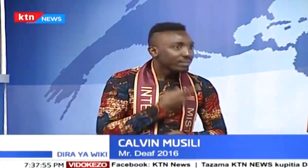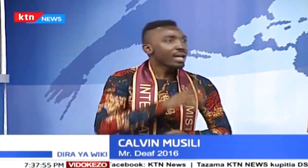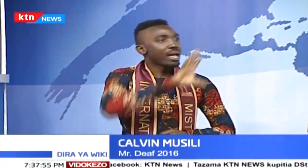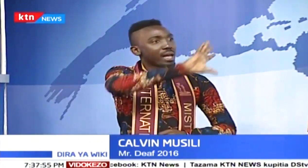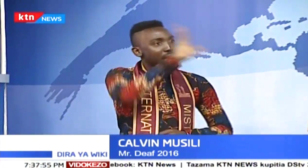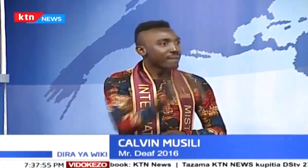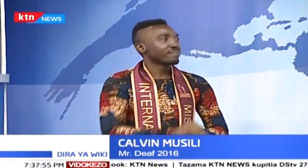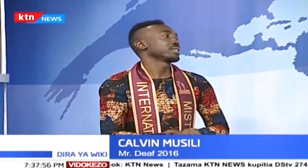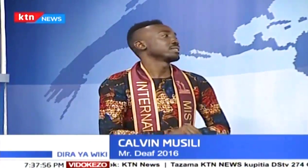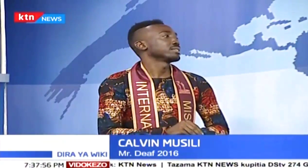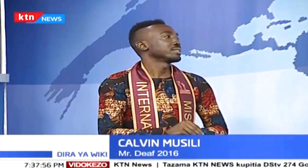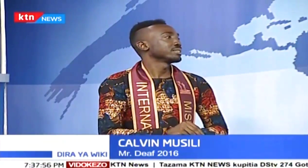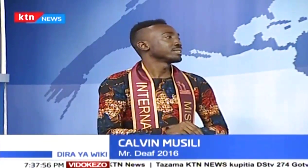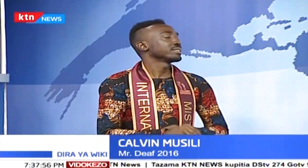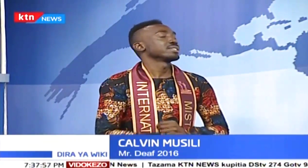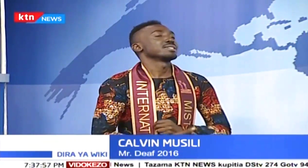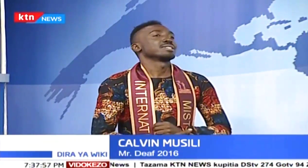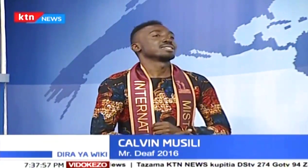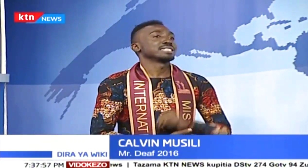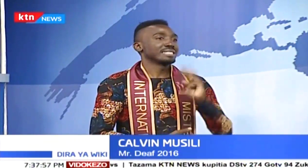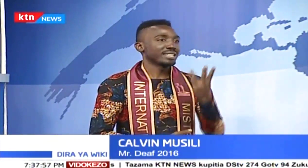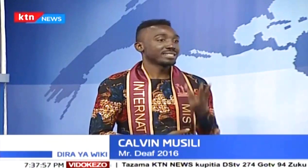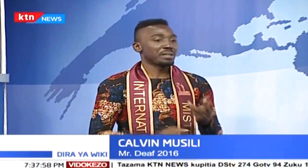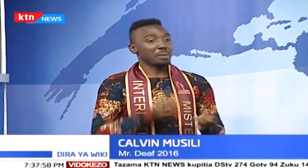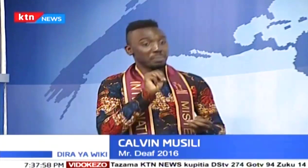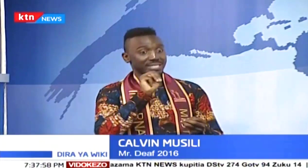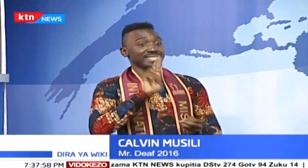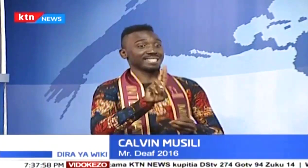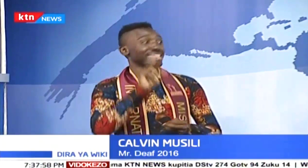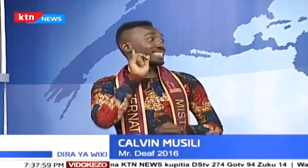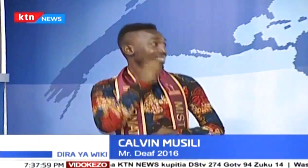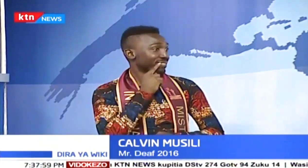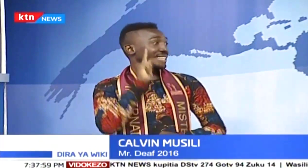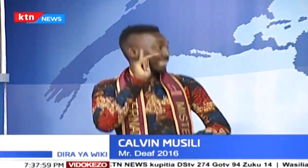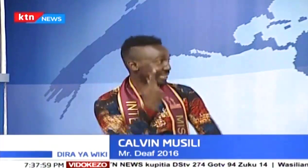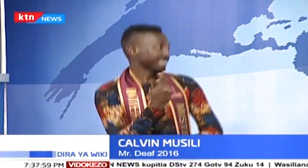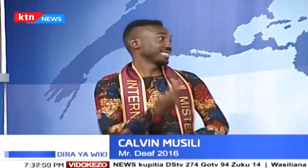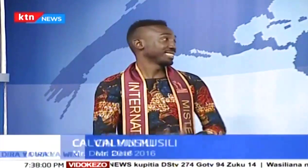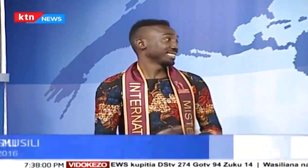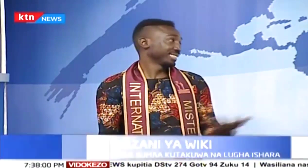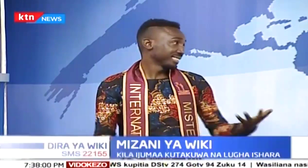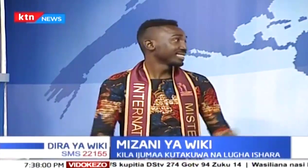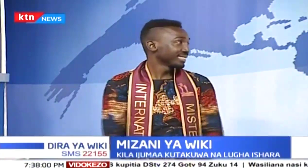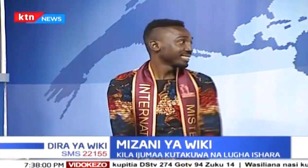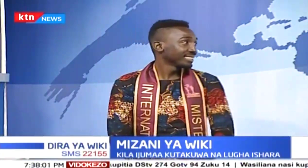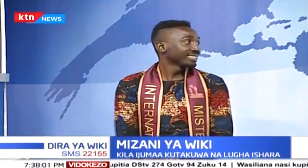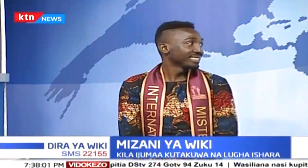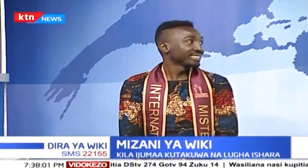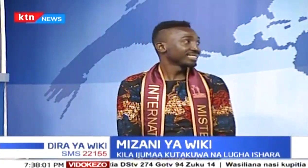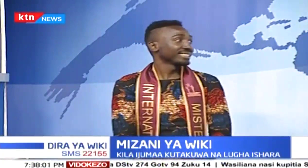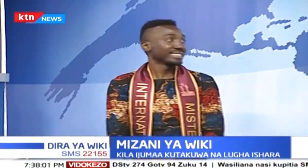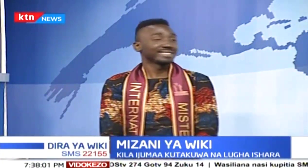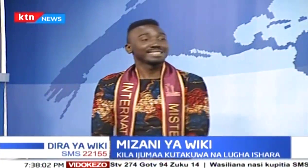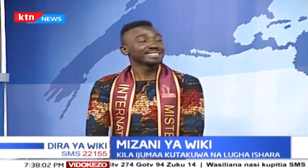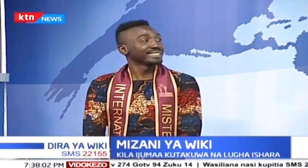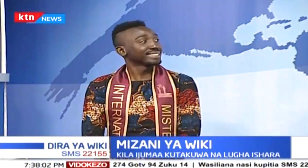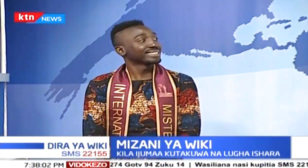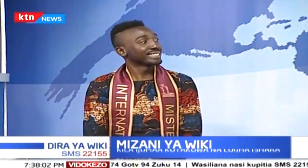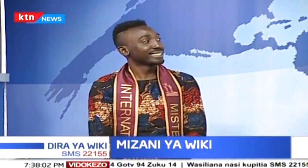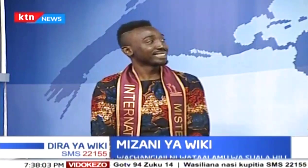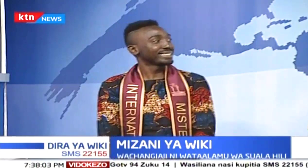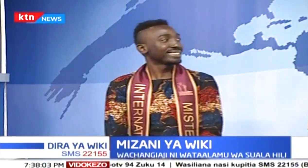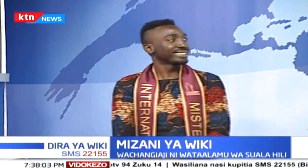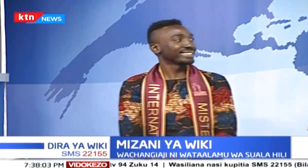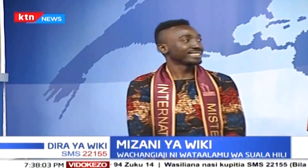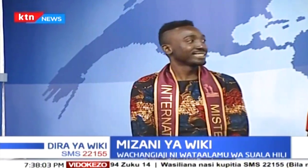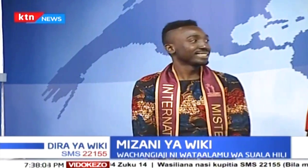dunia mzima, wa pili, wa tatu, vitengo mbali mbali ya kia Afrika, ya kia